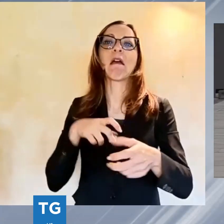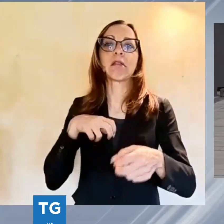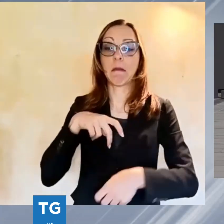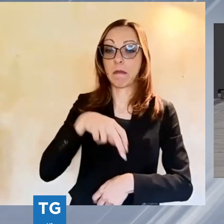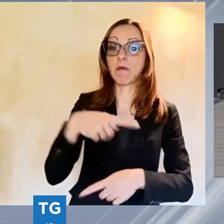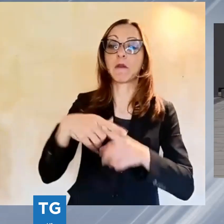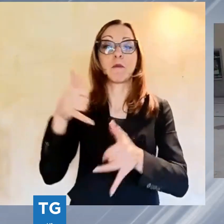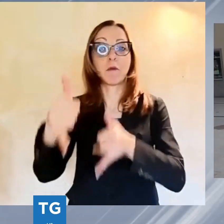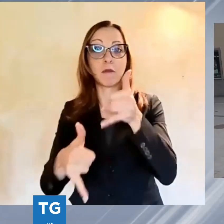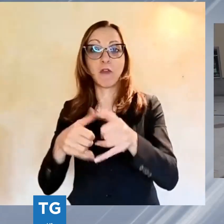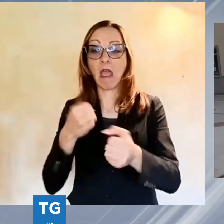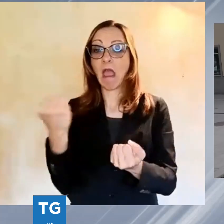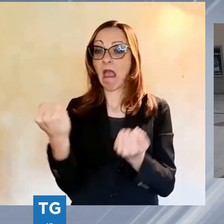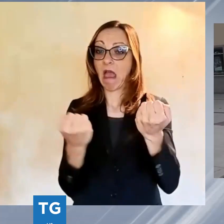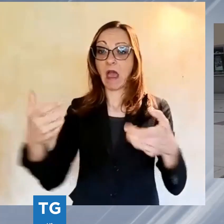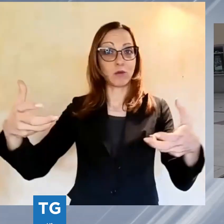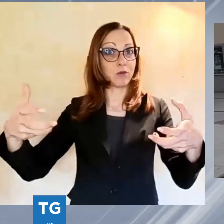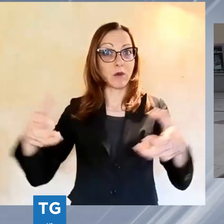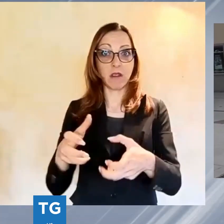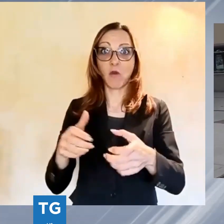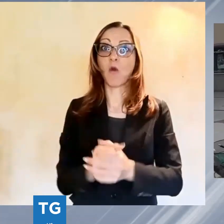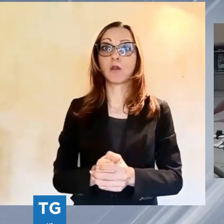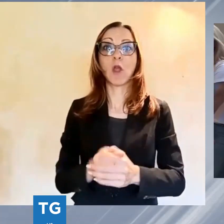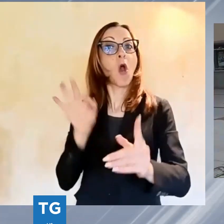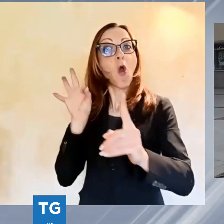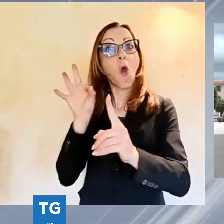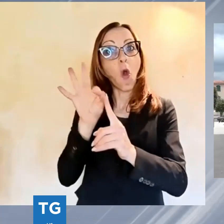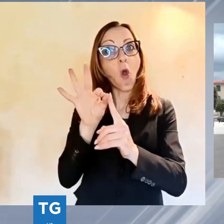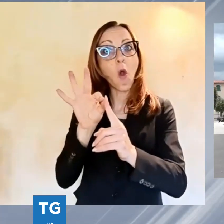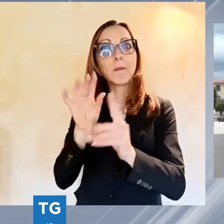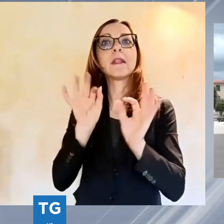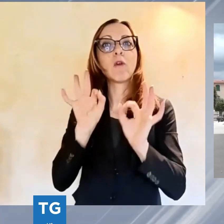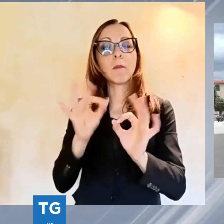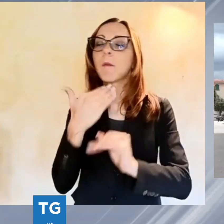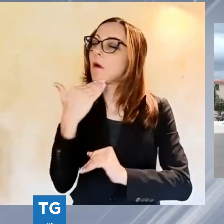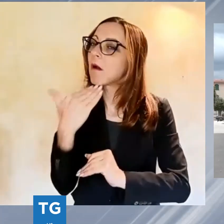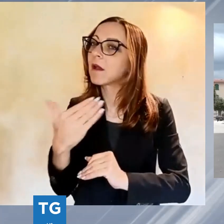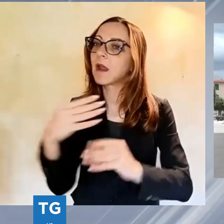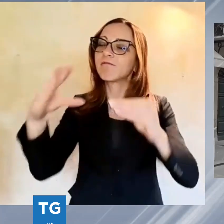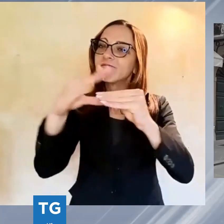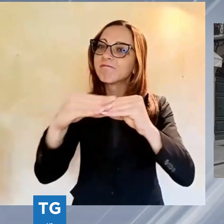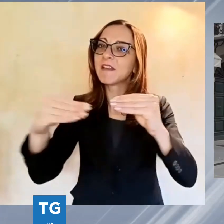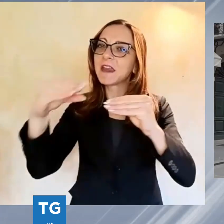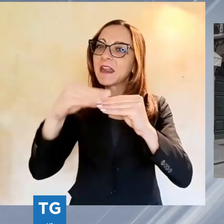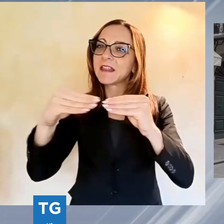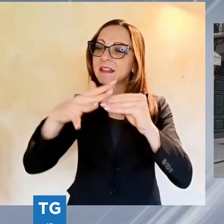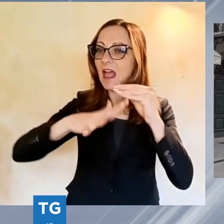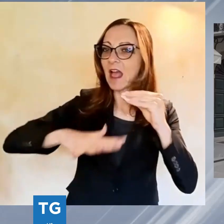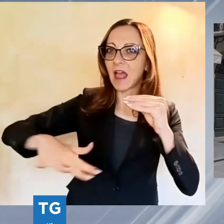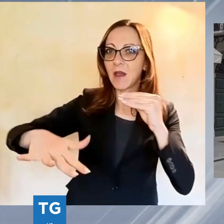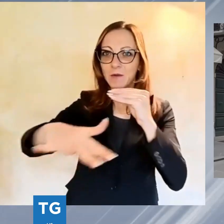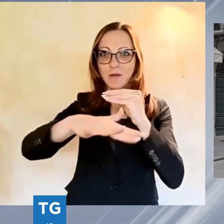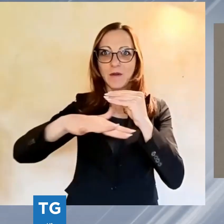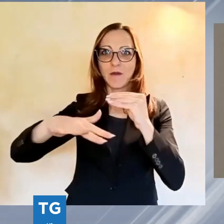sempre meno. Un obiettivo che si raggiunge anche attraverso il restyling dell'arredo urbano, proprio come